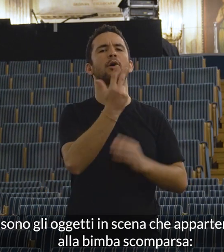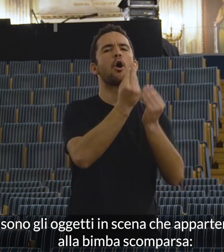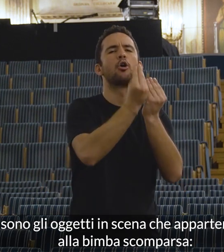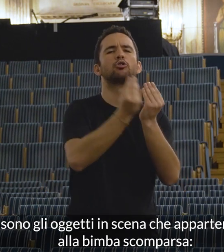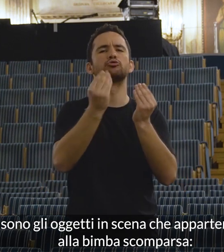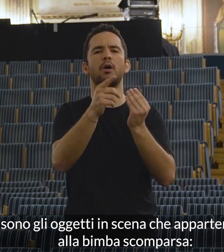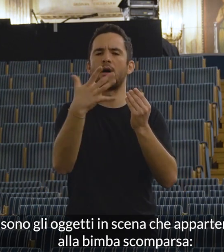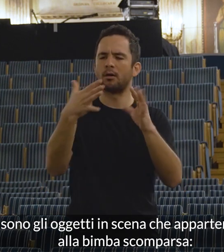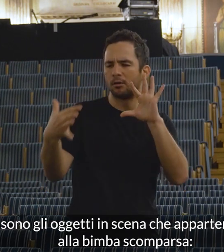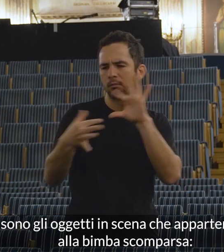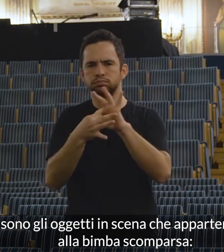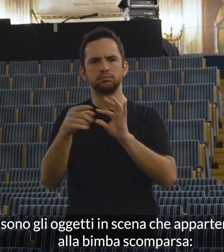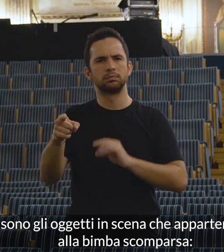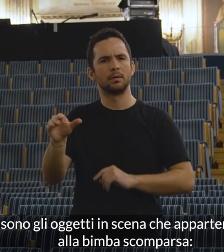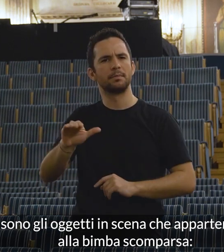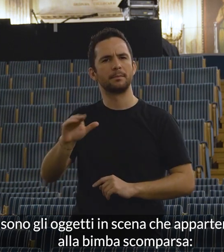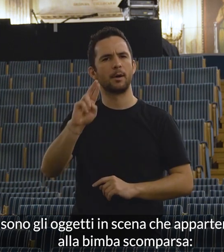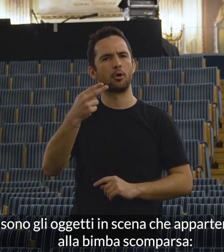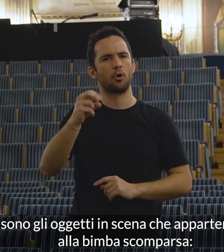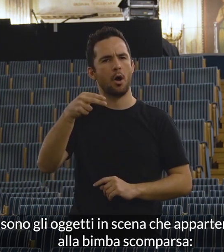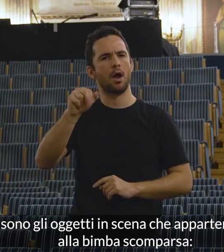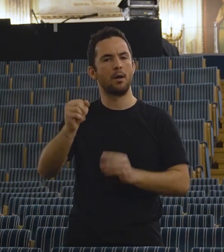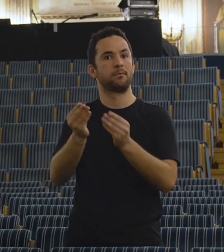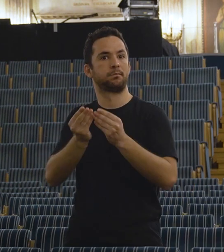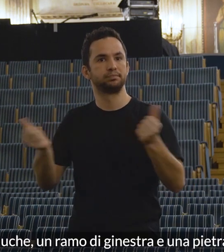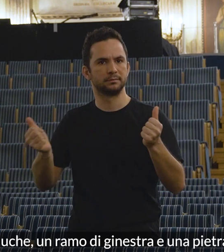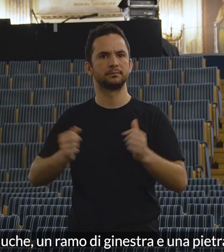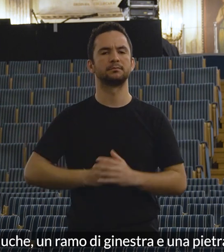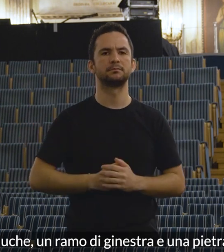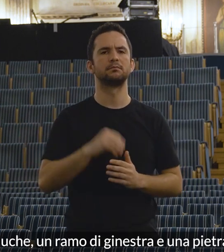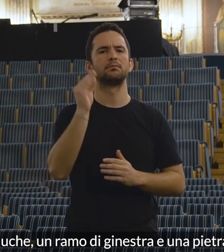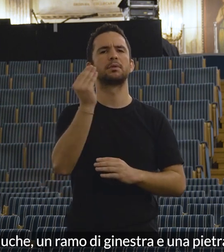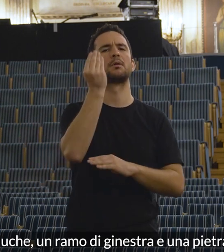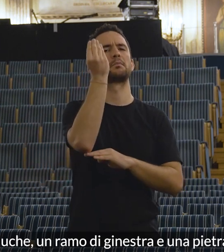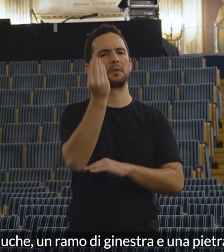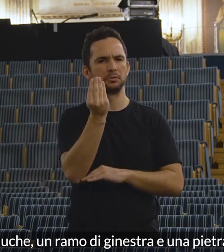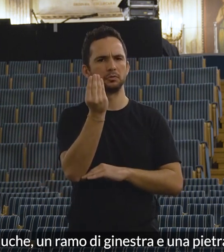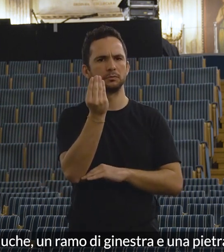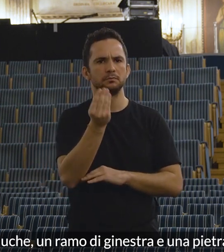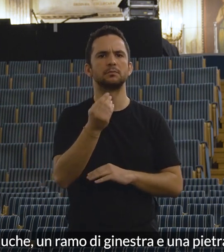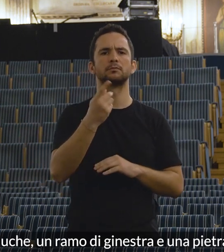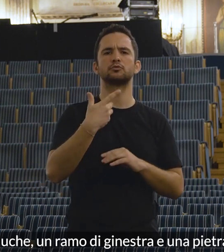oggetti in scena che appartengono alla bimba scomparsa. Un peluche, un ramo di ginestra